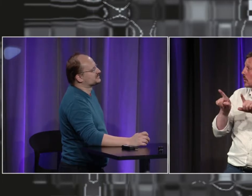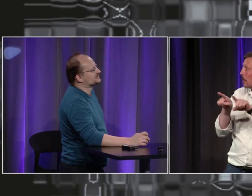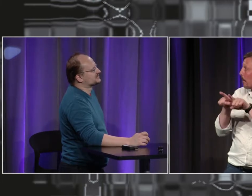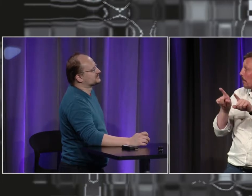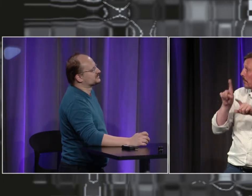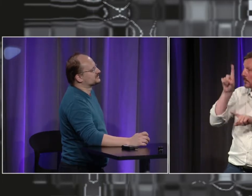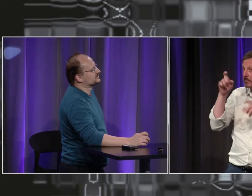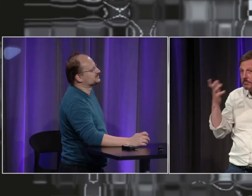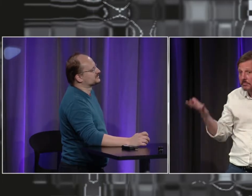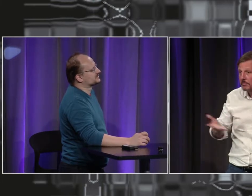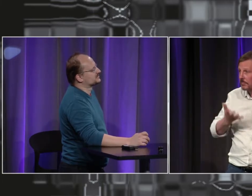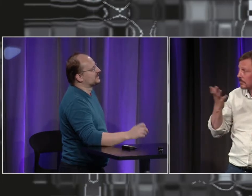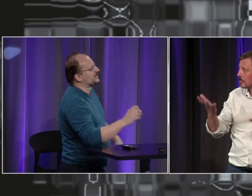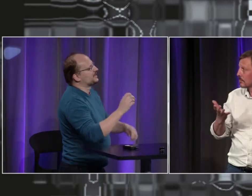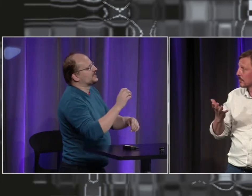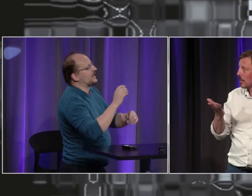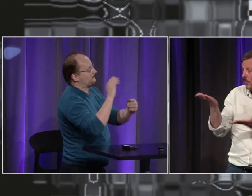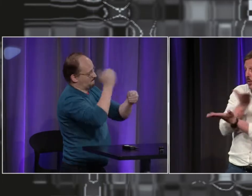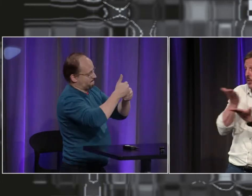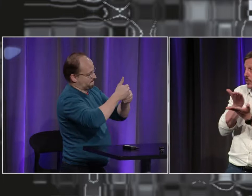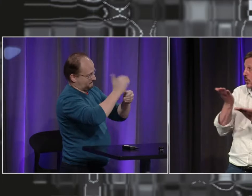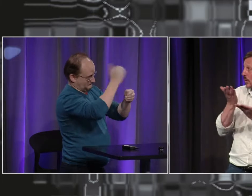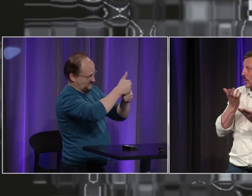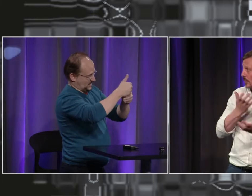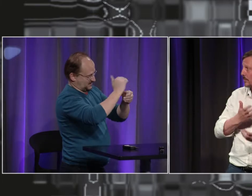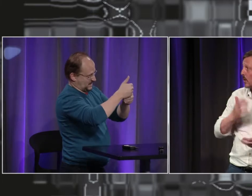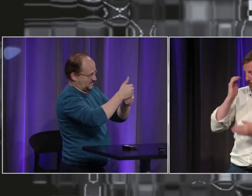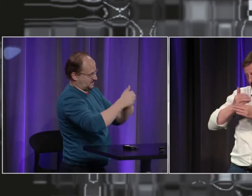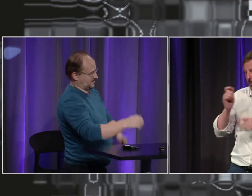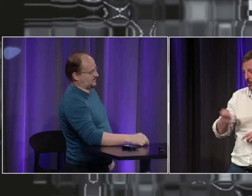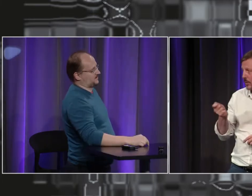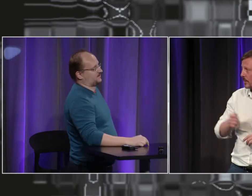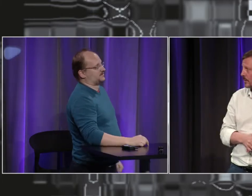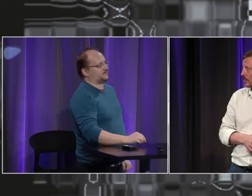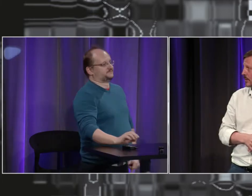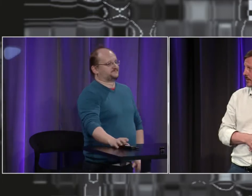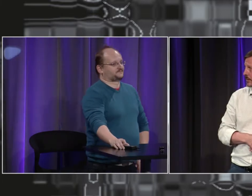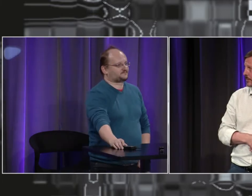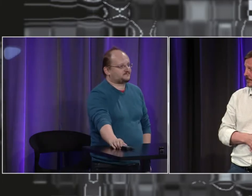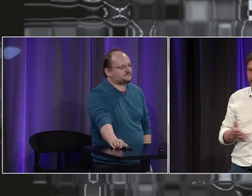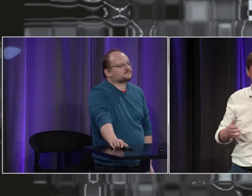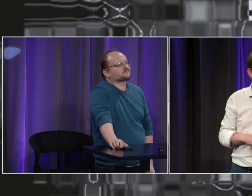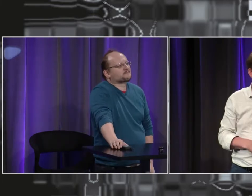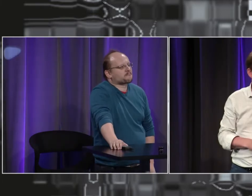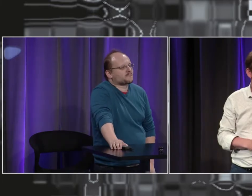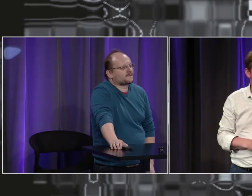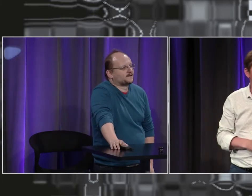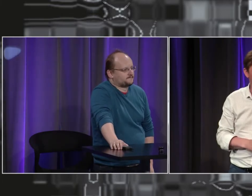d'autres est-ce que vous avez d'autres ressources et des personnes qui ont les mêmes activités que vous sur le Moyen-Âge oui sur le Moyen-Âge